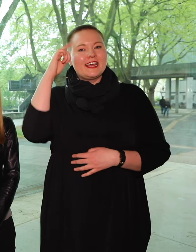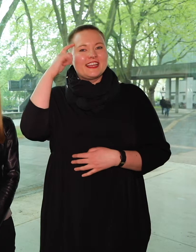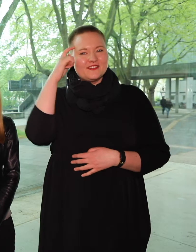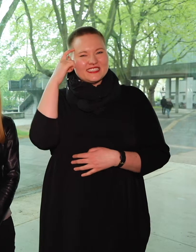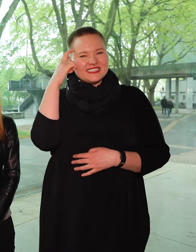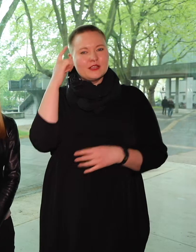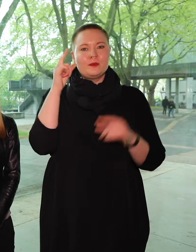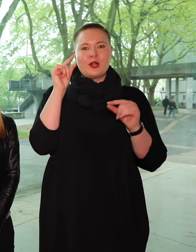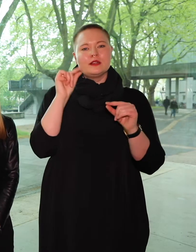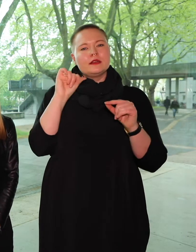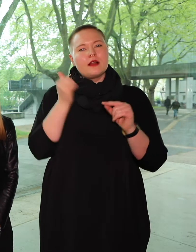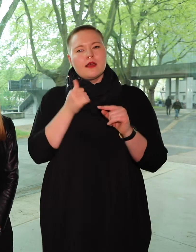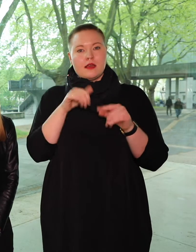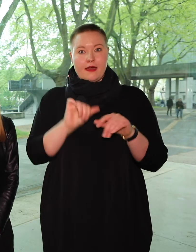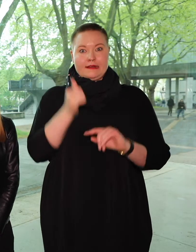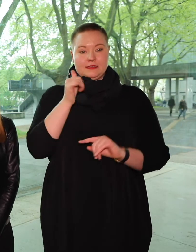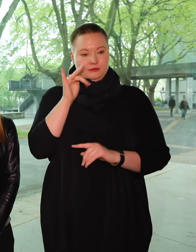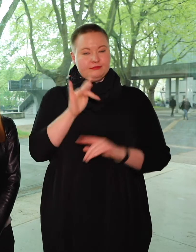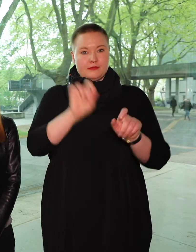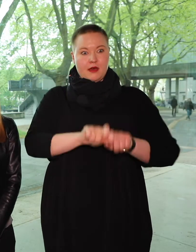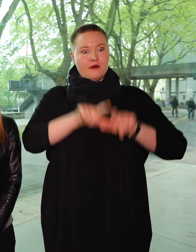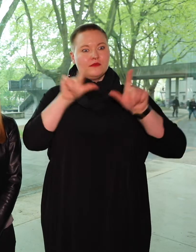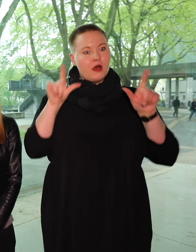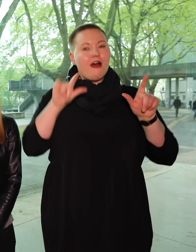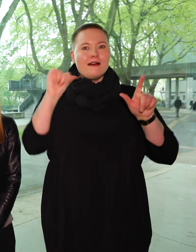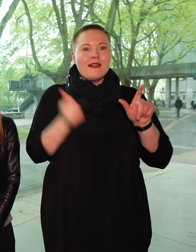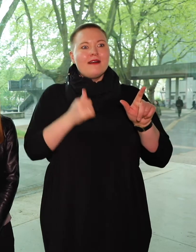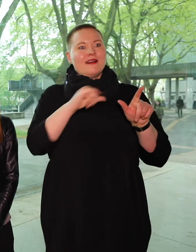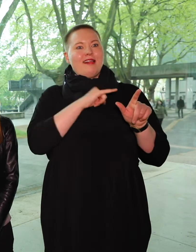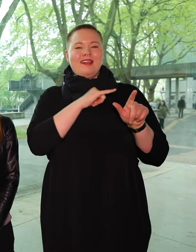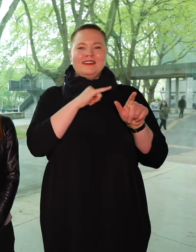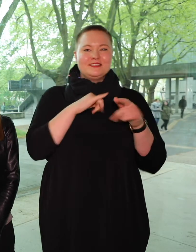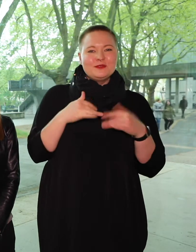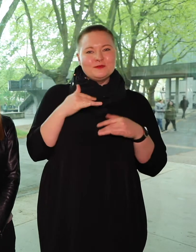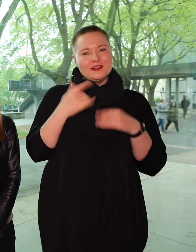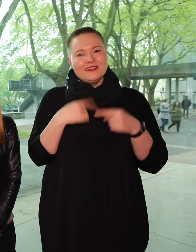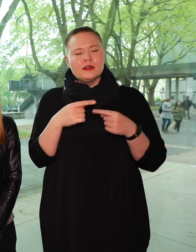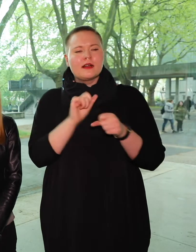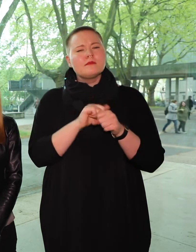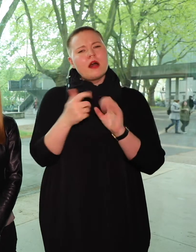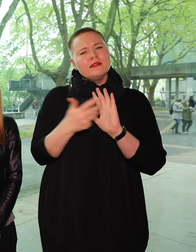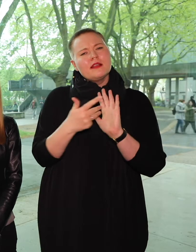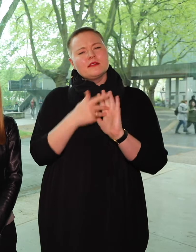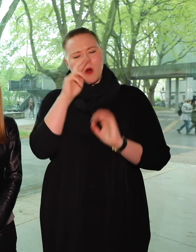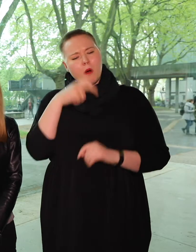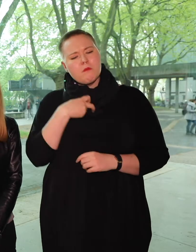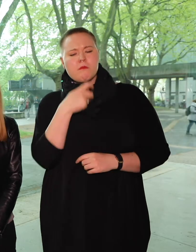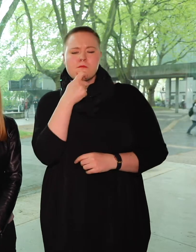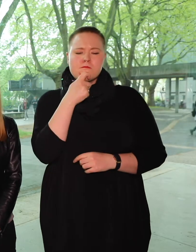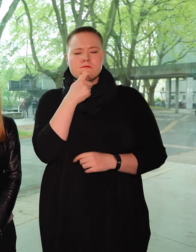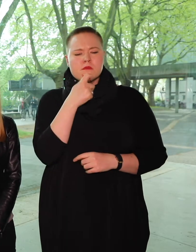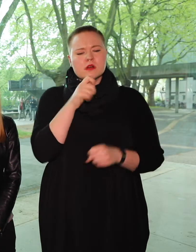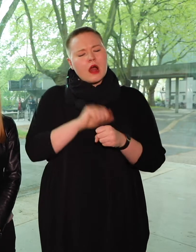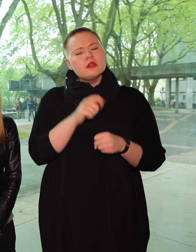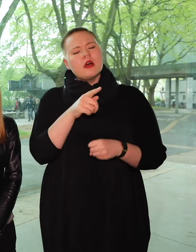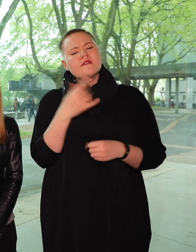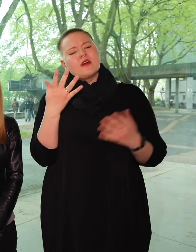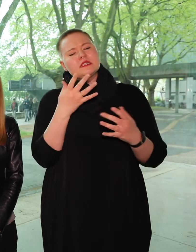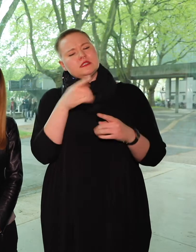spielerisch einsteigen kann und mal testen kann, ob man sozusagen erkennt, um welche Musik es sich handelt. Das heißt, Hörer